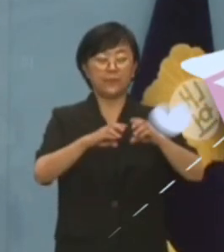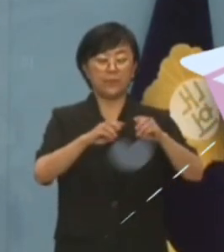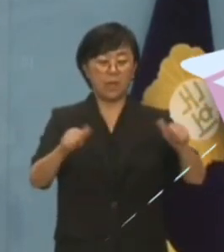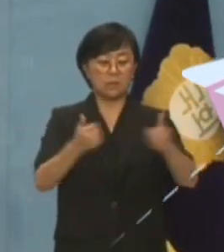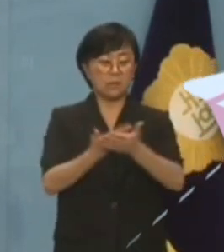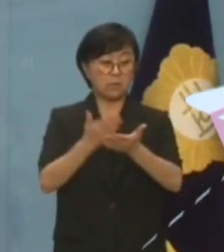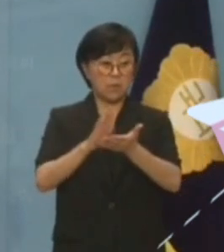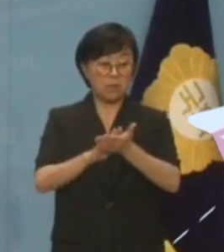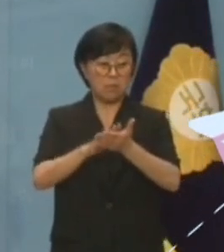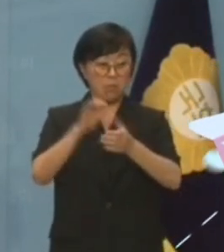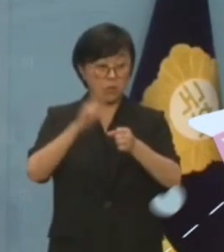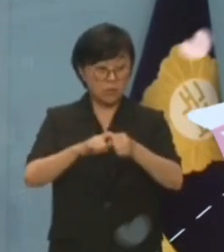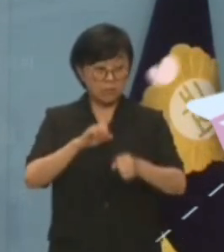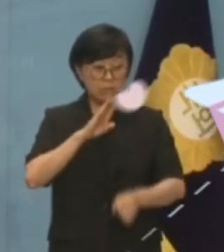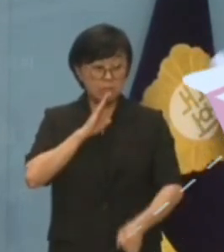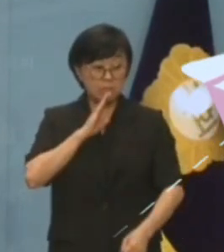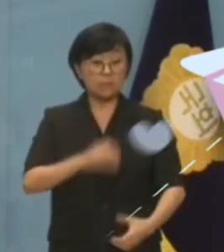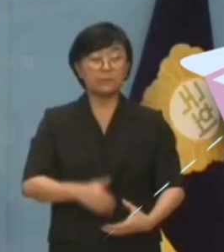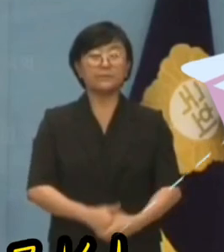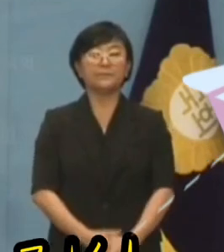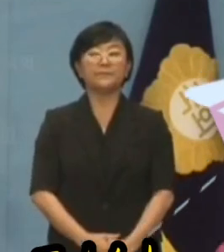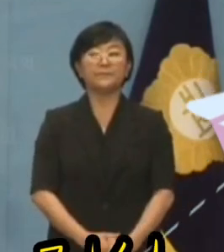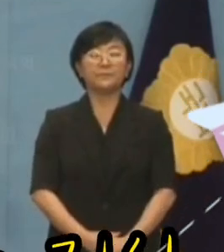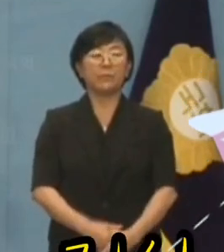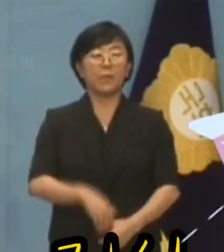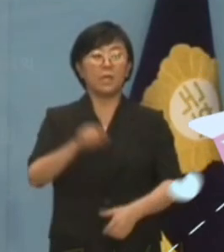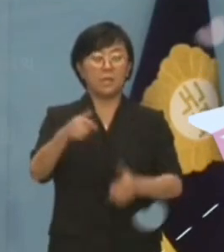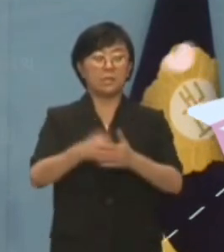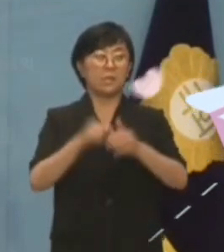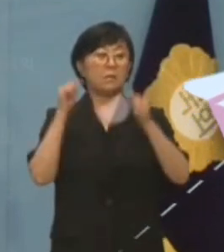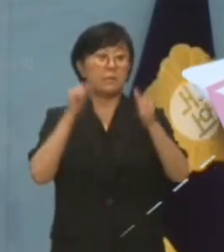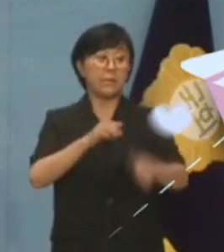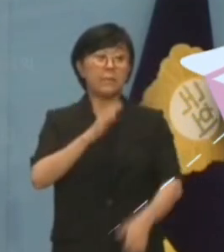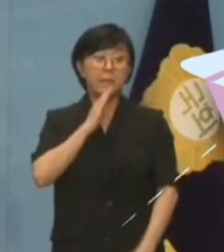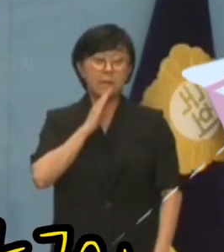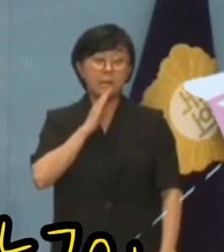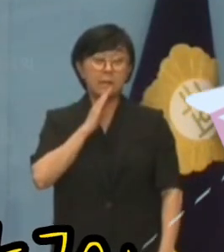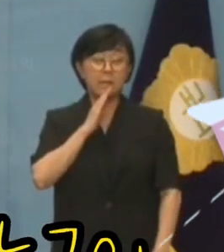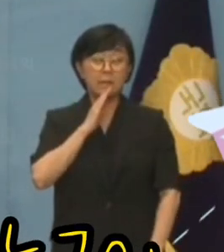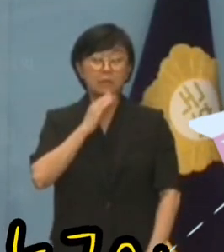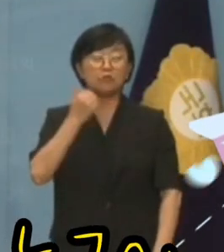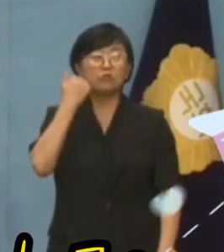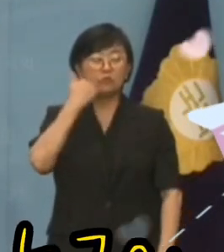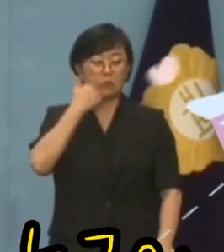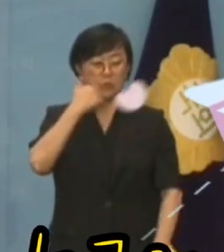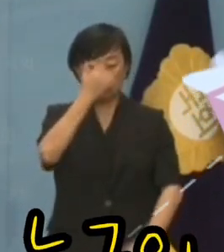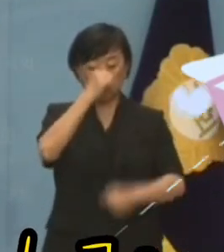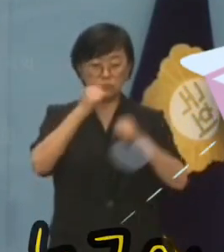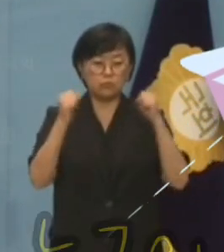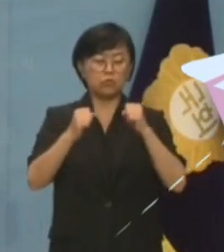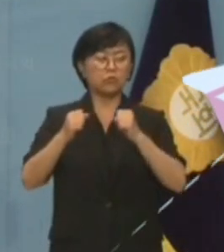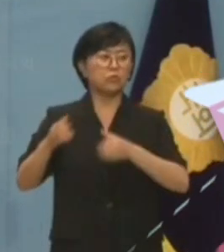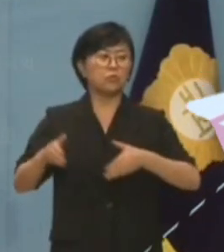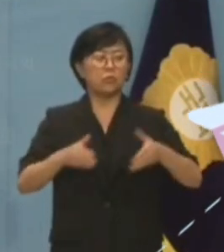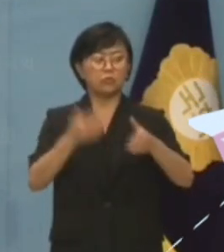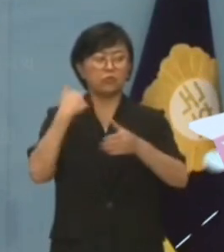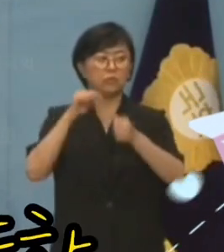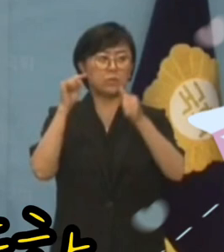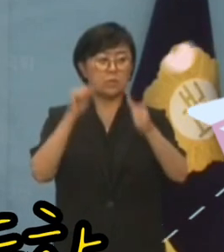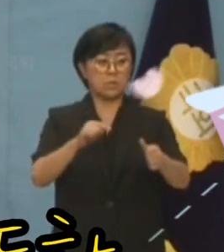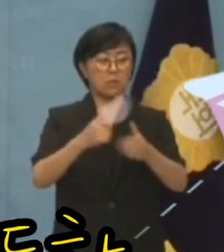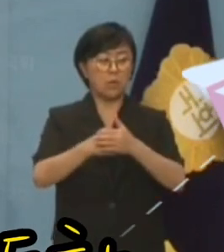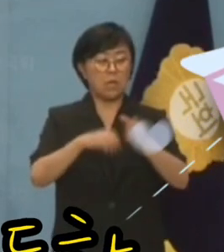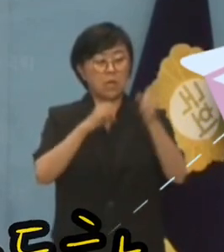정비하려는 목적 아닙니까? 김영환 지사가 지시했습니까? 도대체 충북도는 누구의 지시로